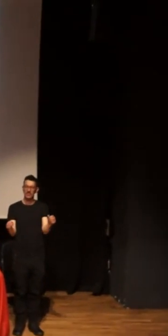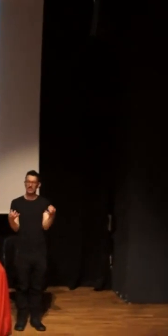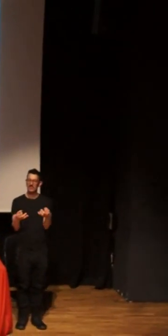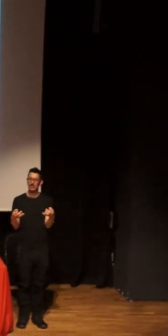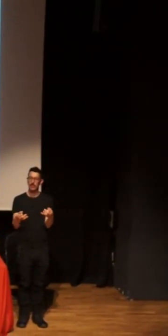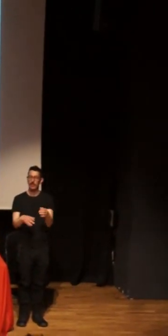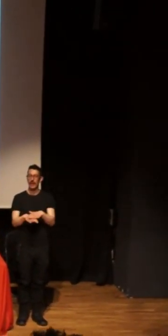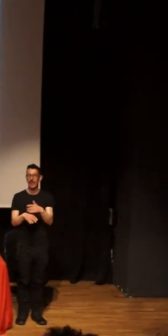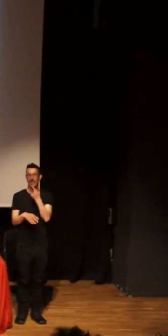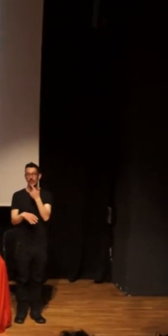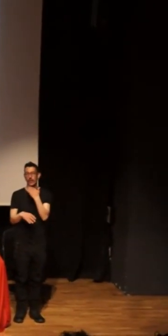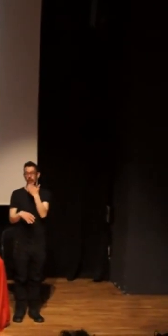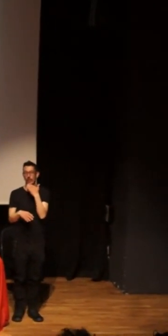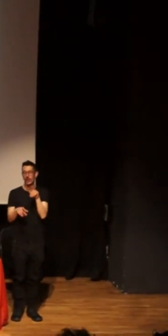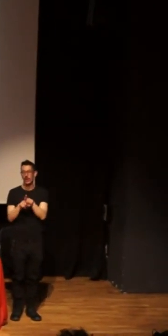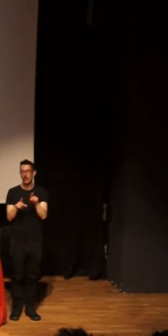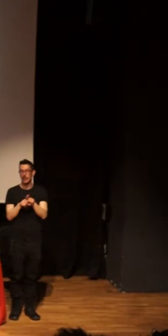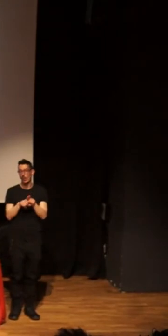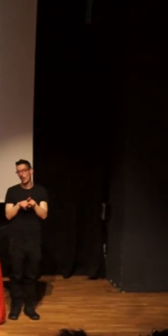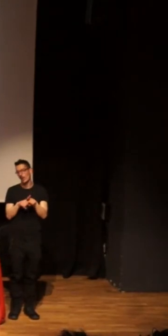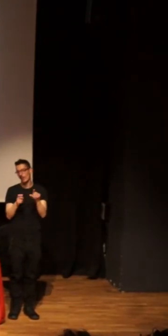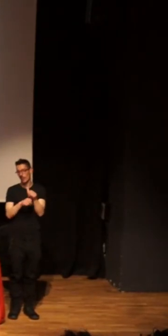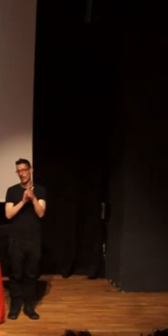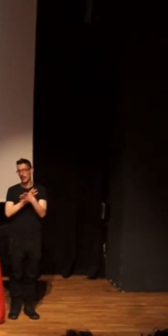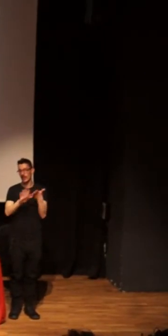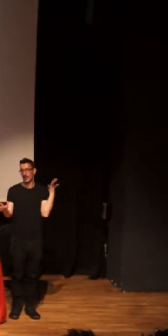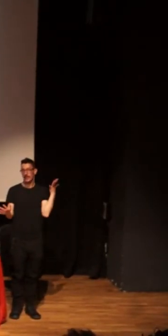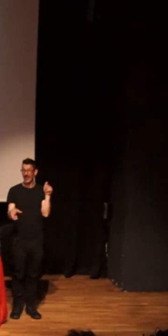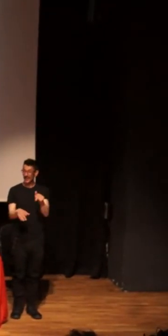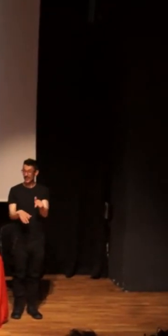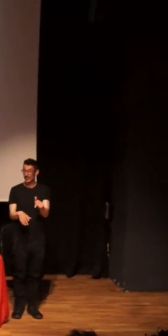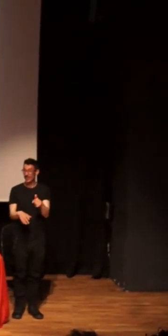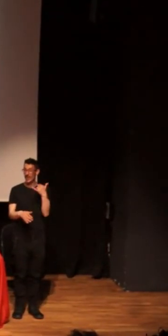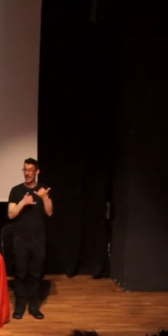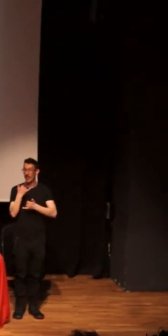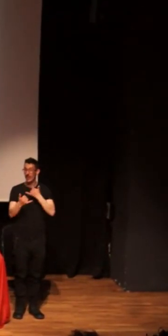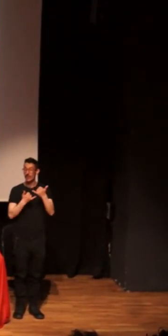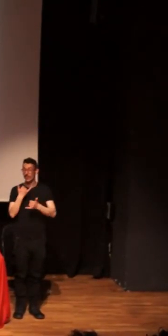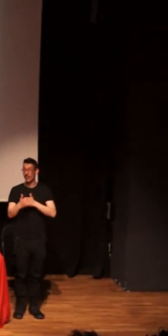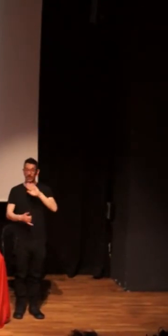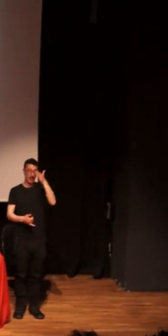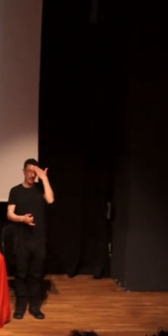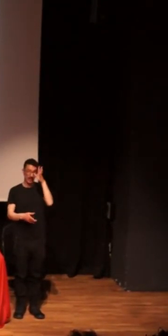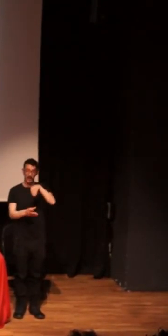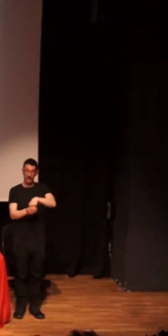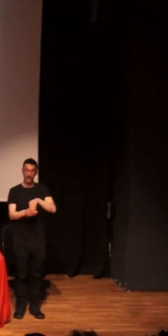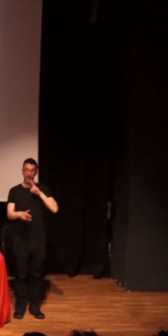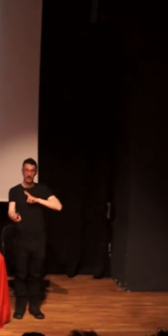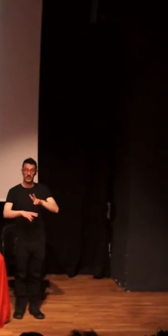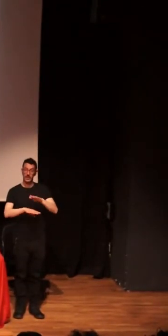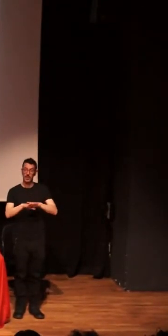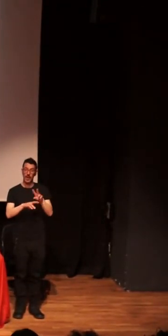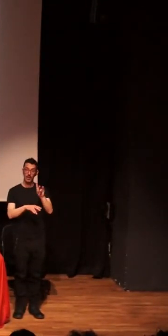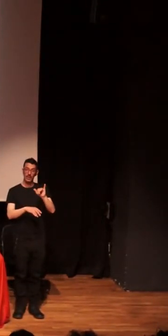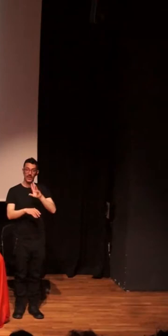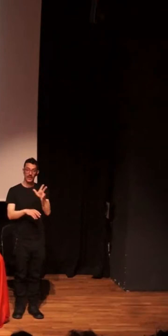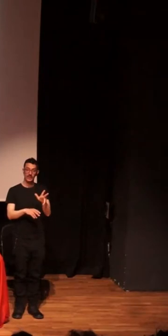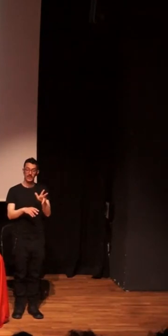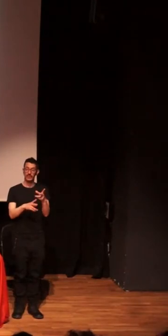muy rápida y muy directa, es el principal problema que tenemos en la respuesta al VIH. El principal. Es